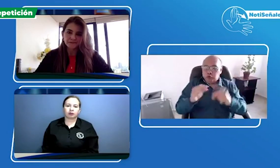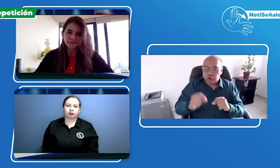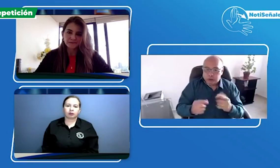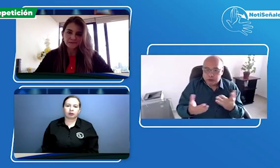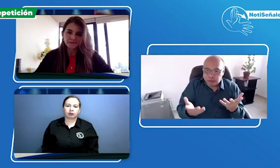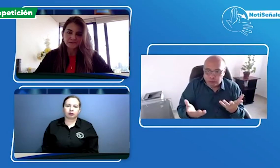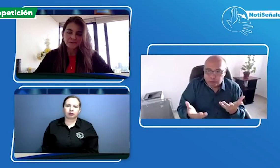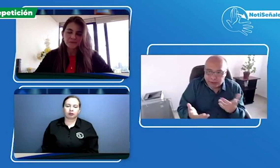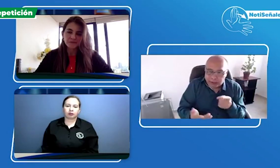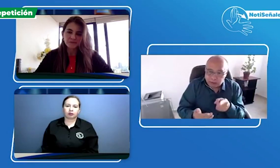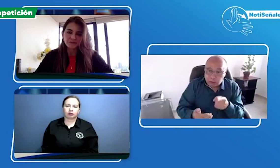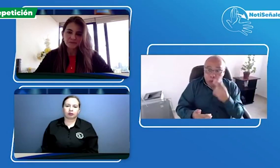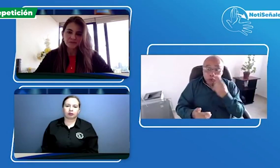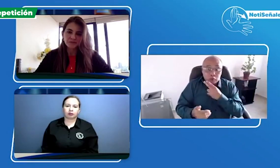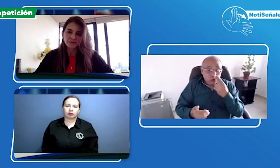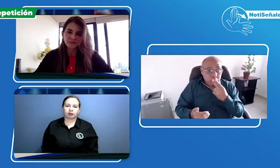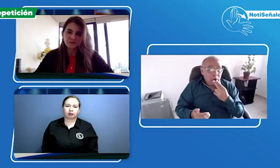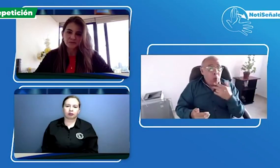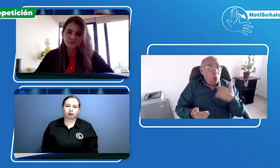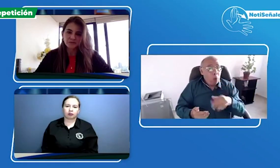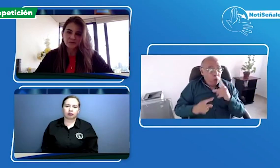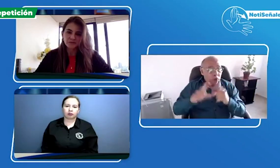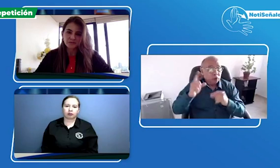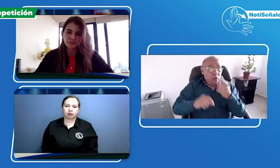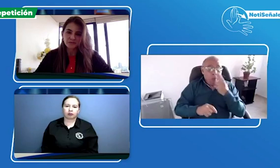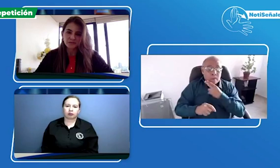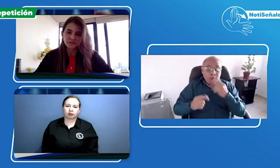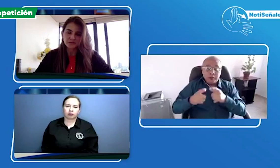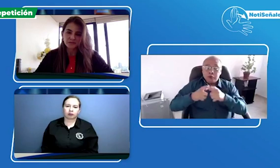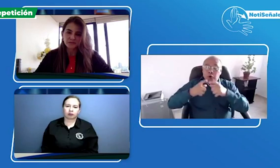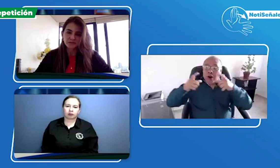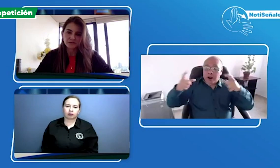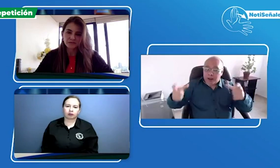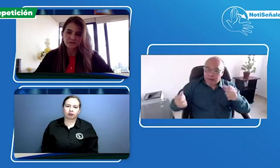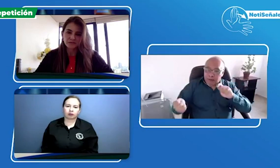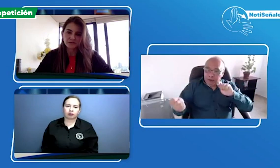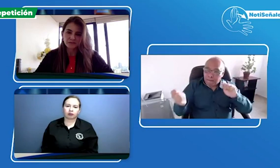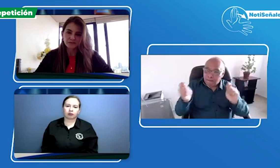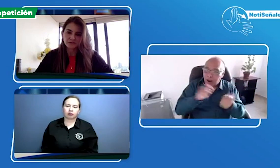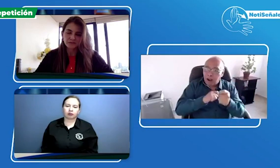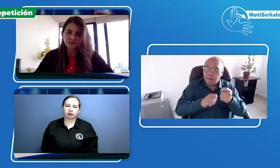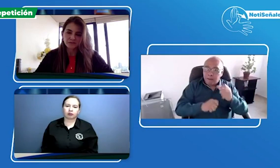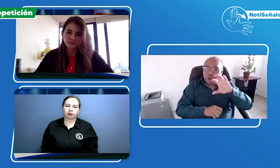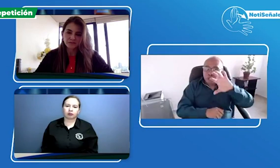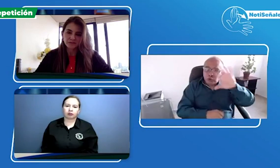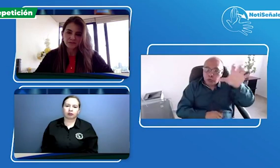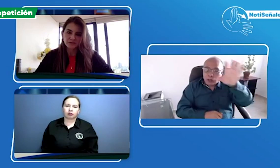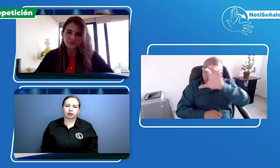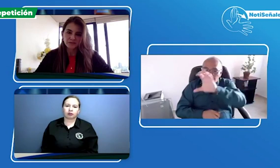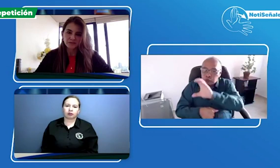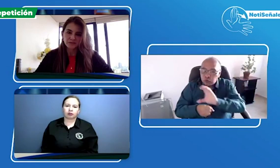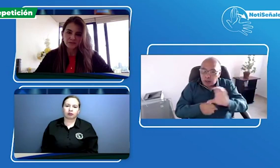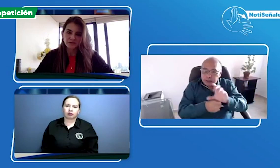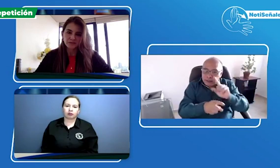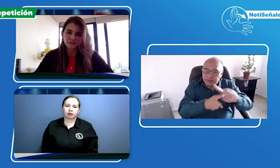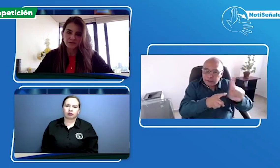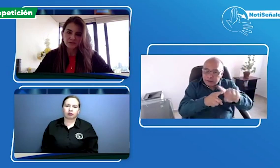para que se pueda llegar a este tipo de accesibilidad en otros espacios no solamente Colsubsidio y que de esta manera pues